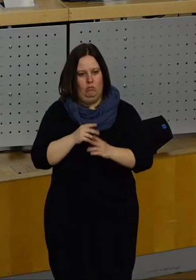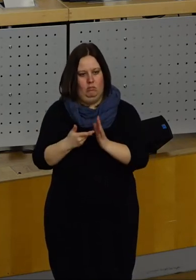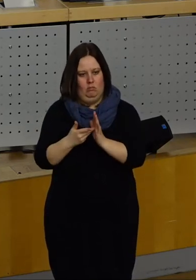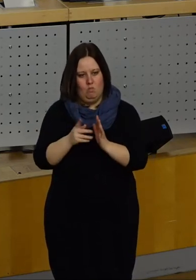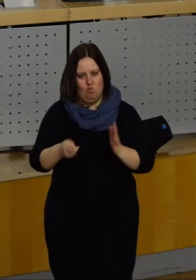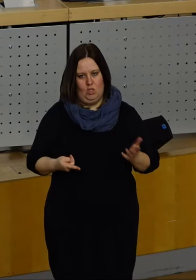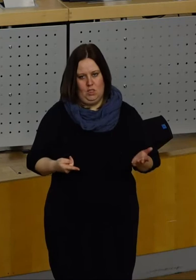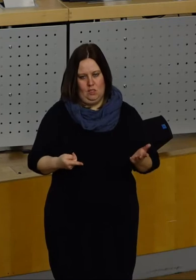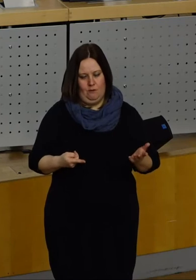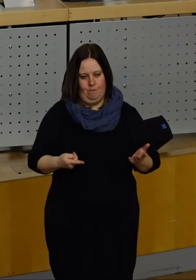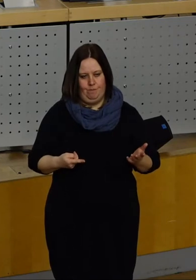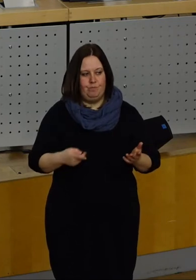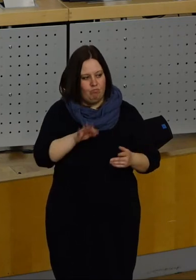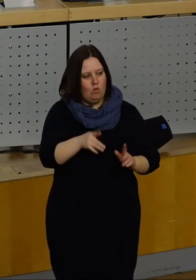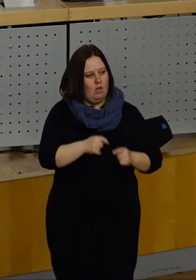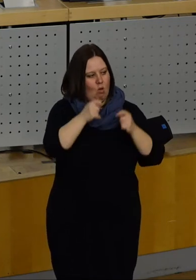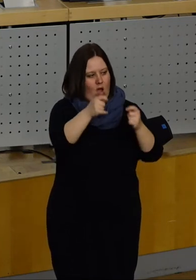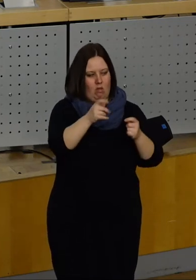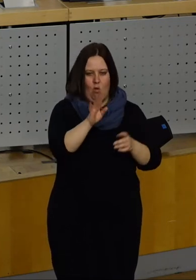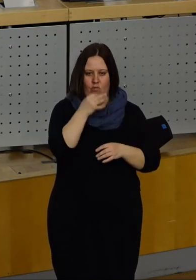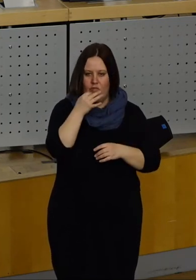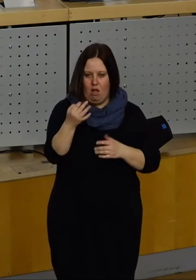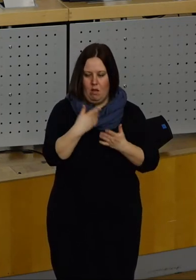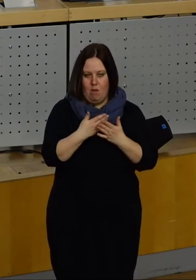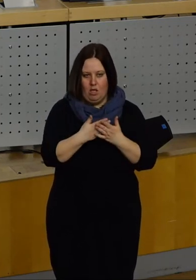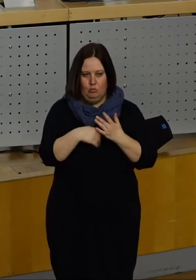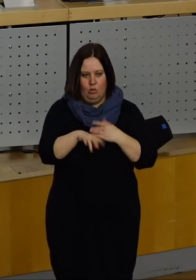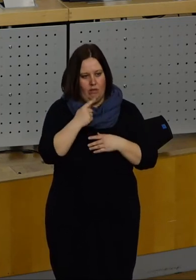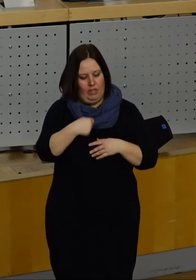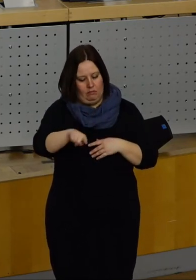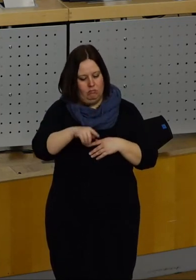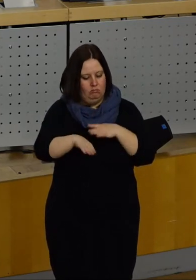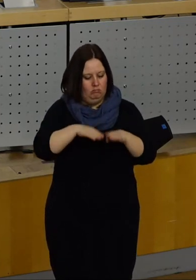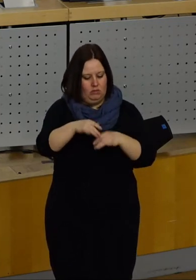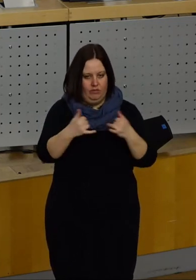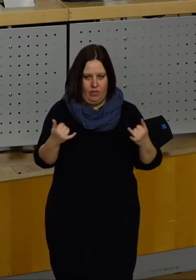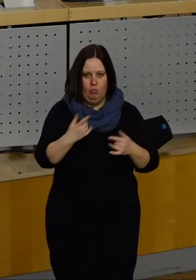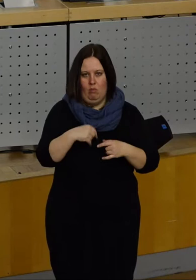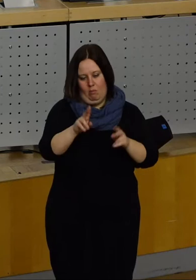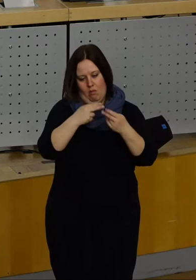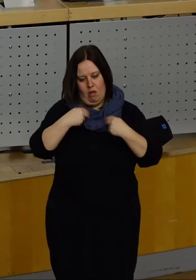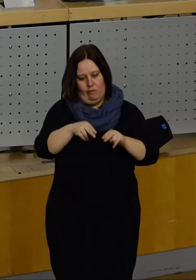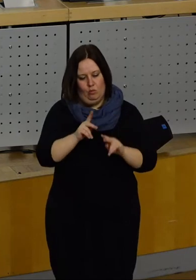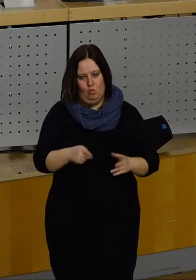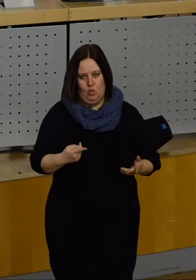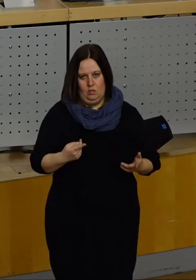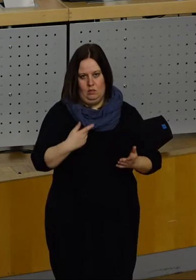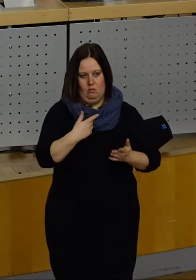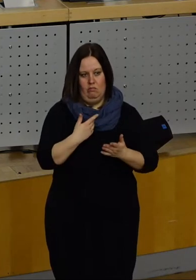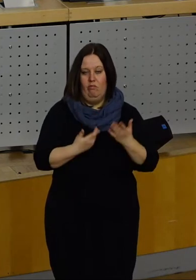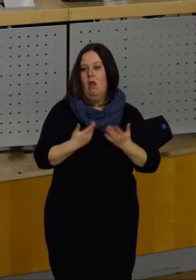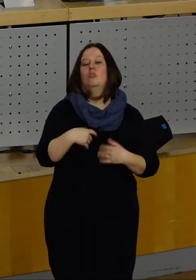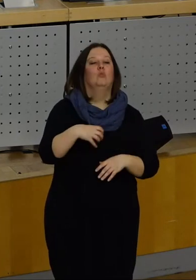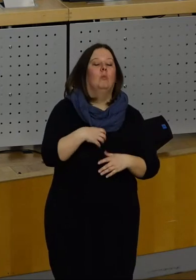Die zu Recht von den Antragstellern aufgeworfene Frage, wie kommen wir an dieser Sache voran, bedarf der Beantwortung. Liegt der Schlüsselweich